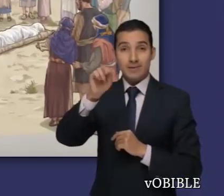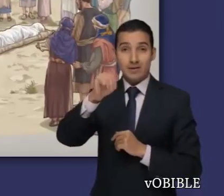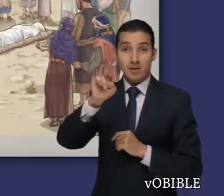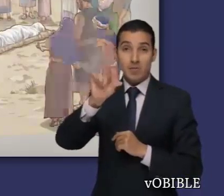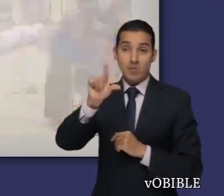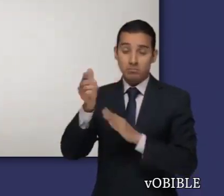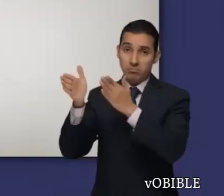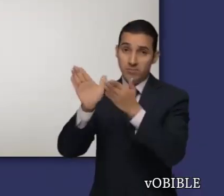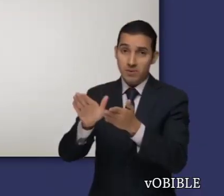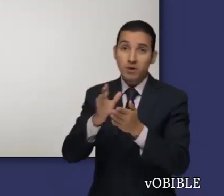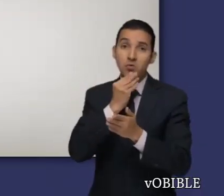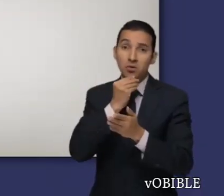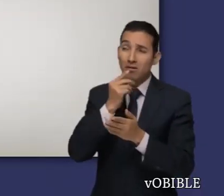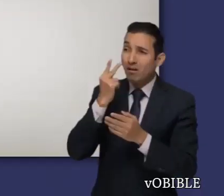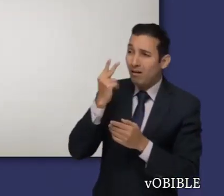llora su muerte.